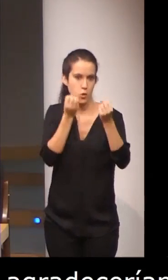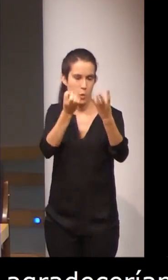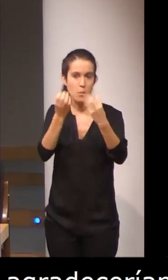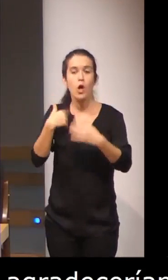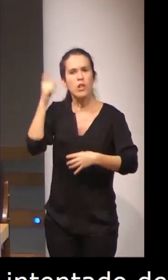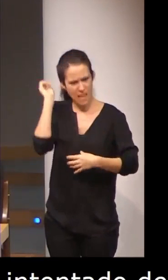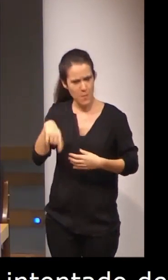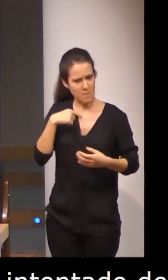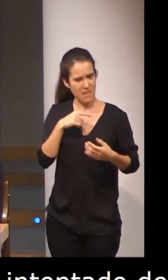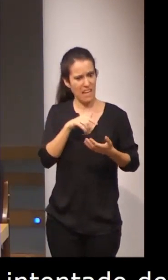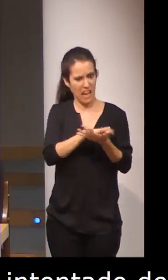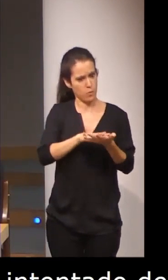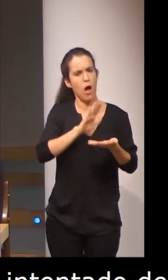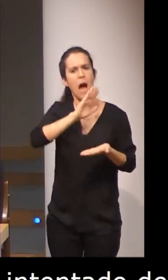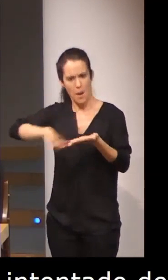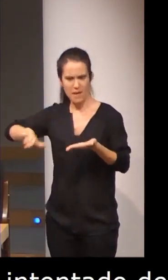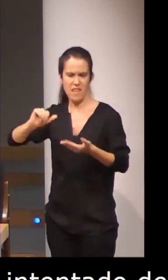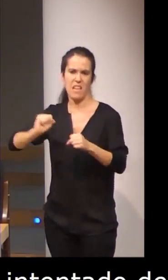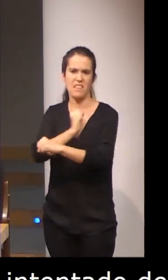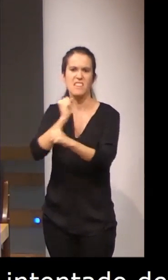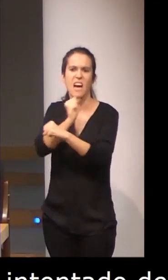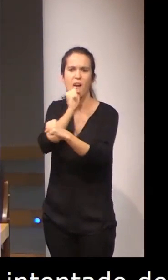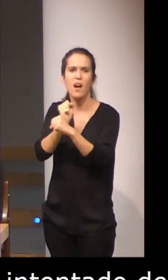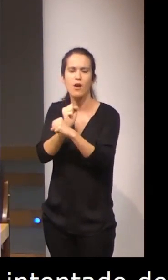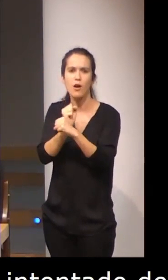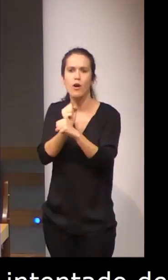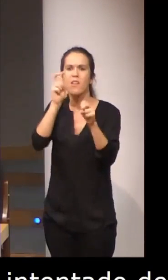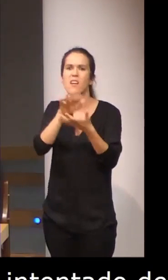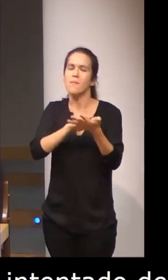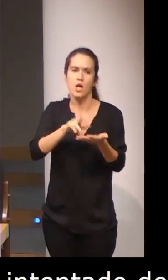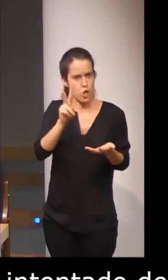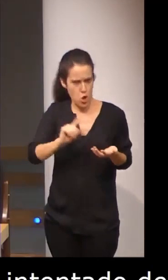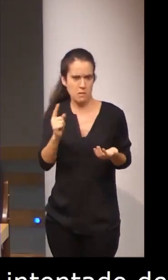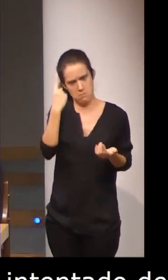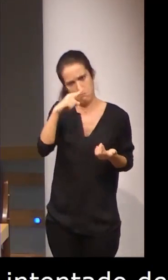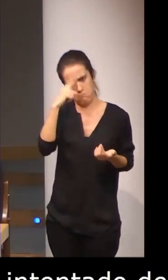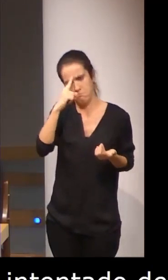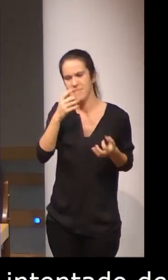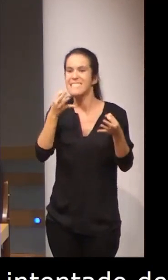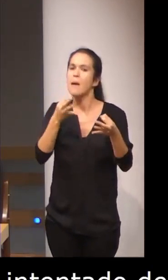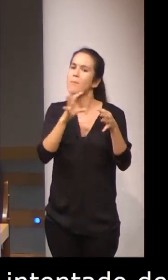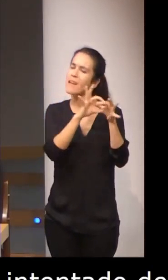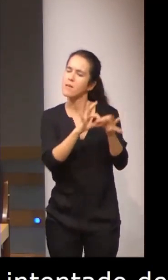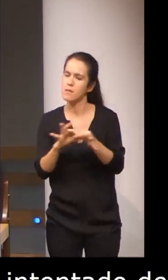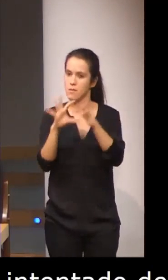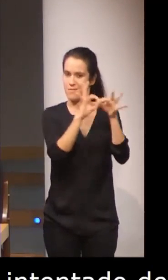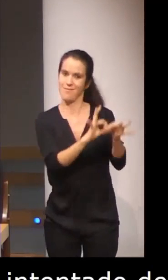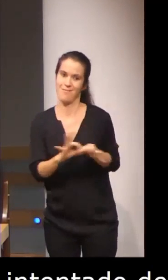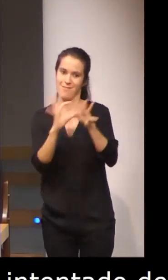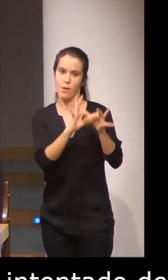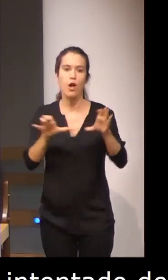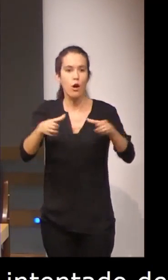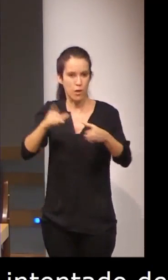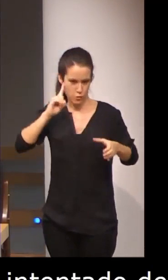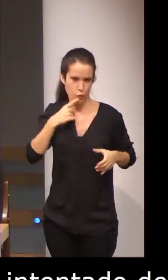Pero también hacemos otro tipo de trabajo, aunque no sean de la lengua de signos, pero siempre relacionados con la comunidad